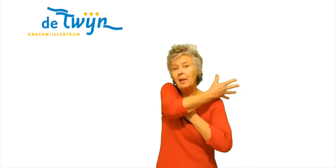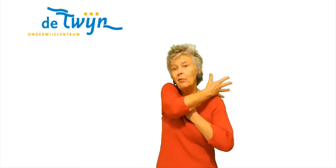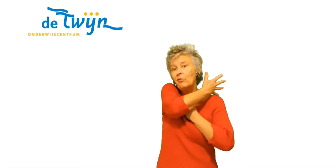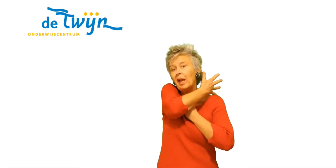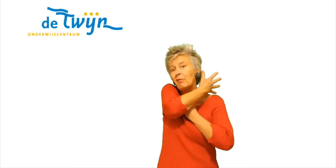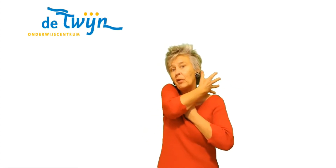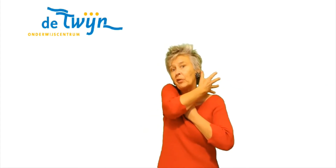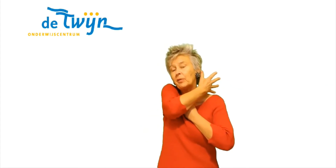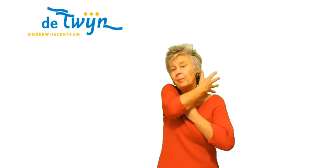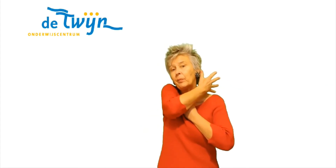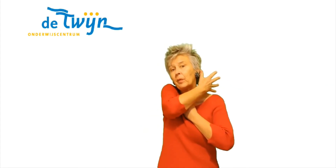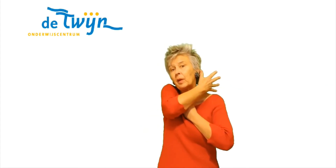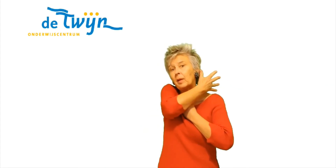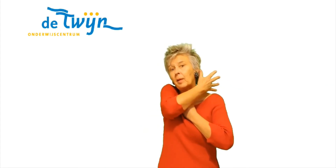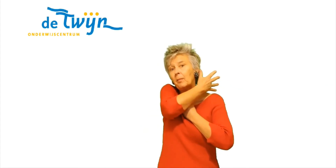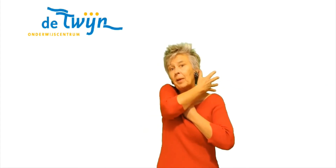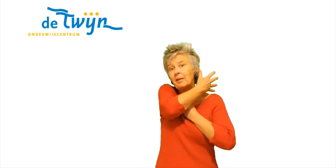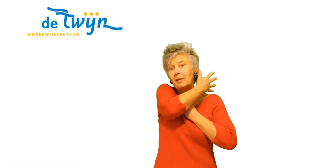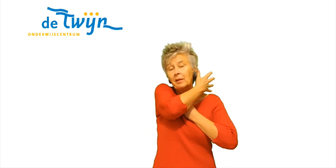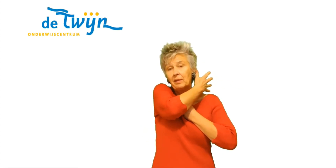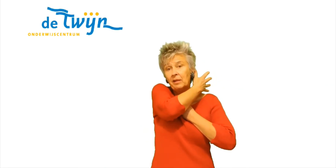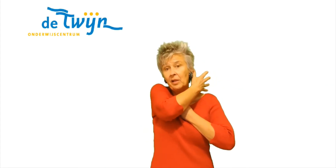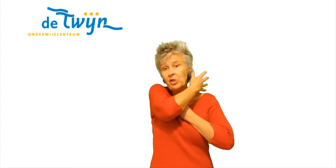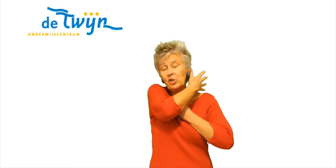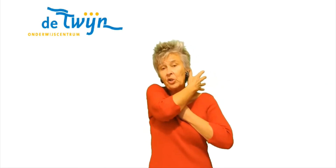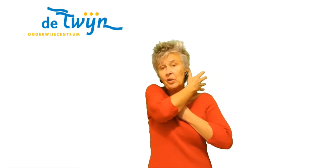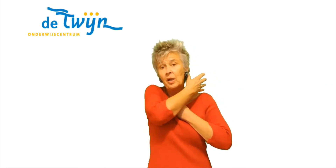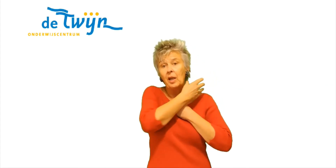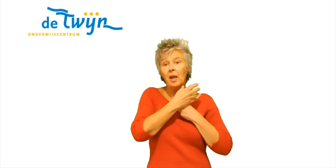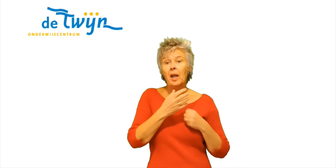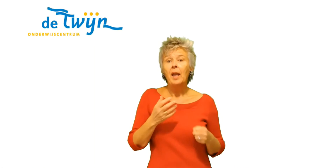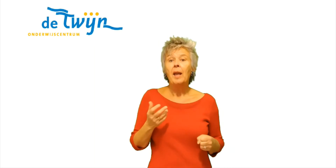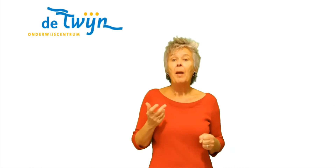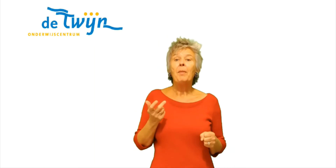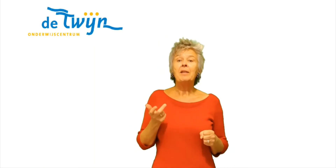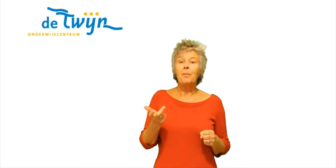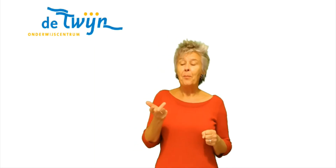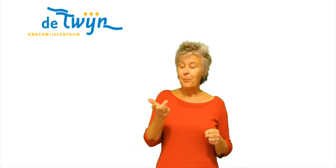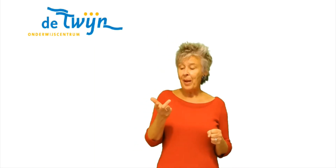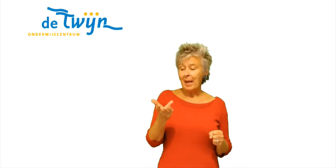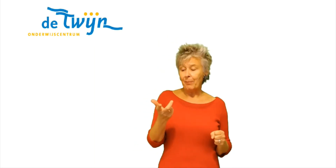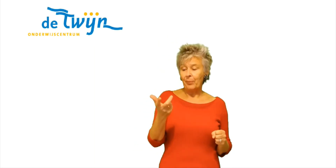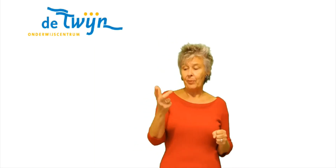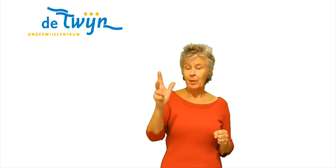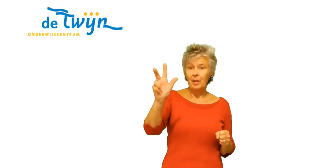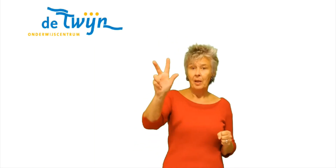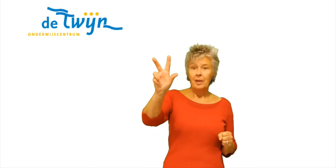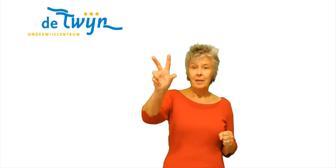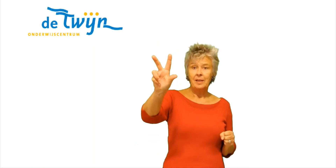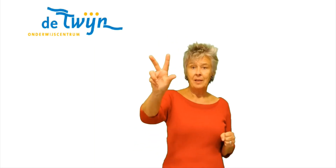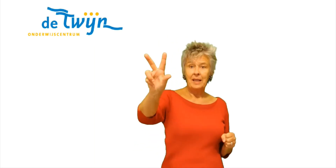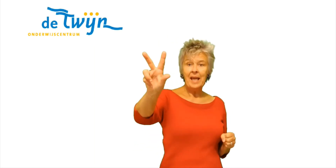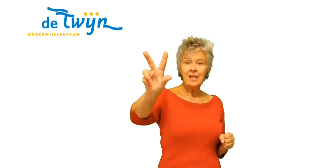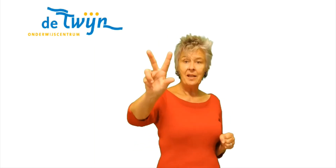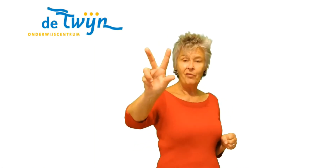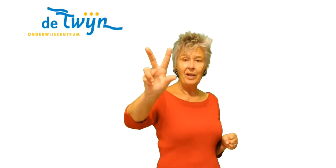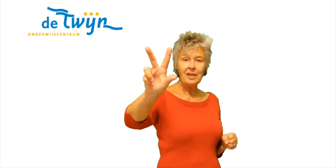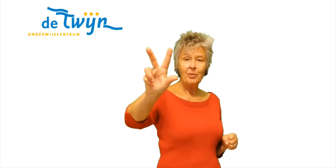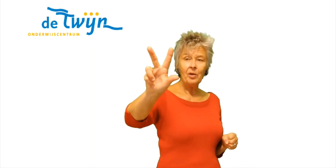je dan een vijfhand Met een tas Met een pijp Het is deze drie vingers Heb je